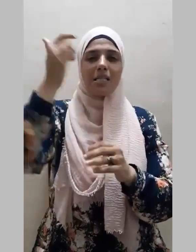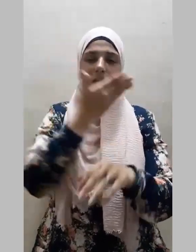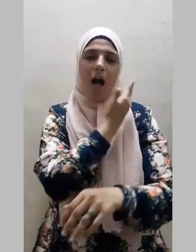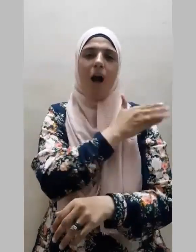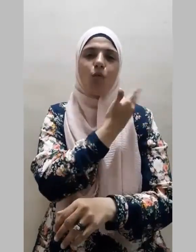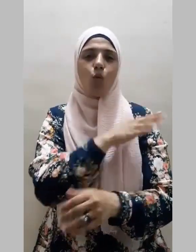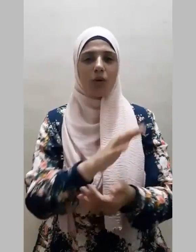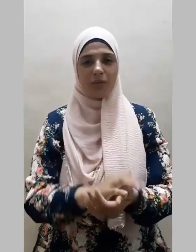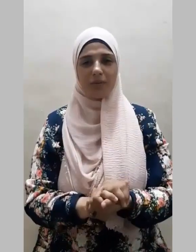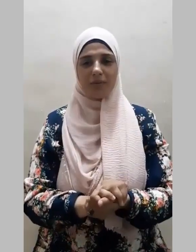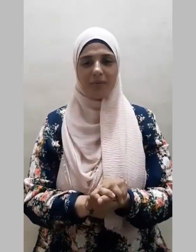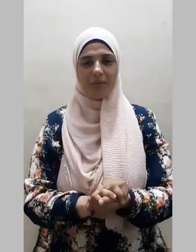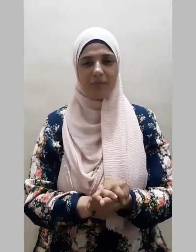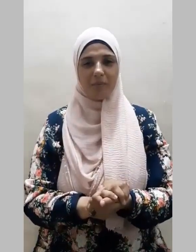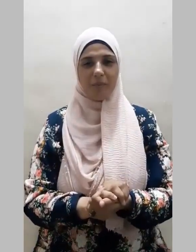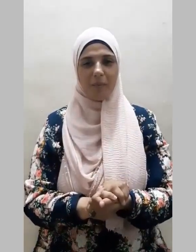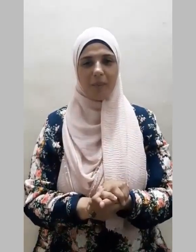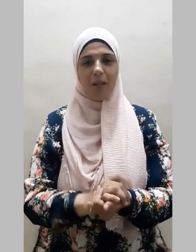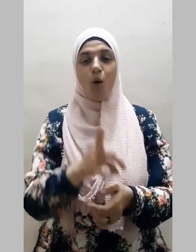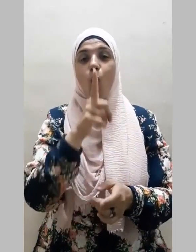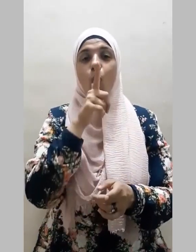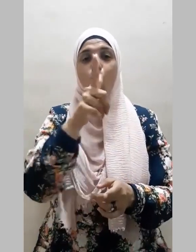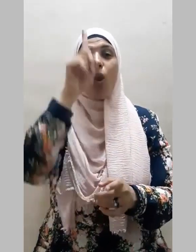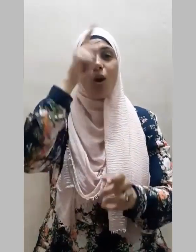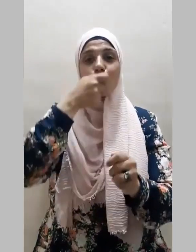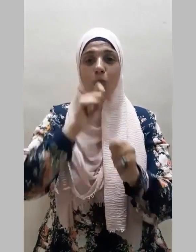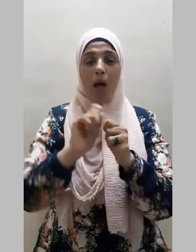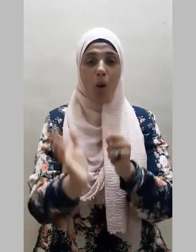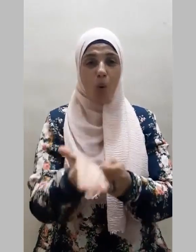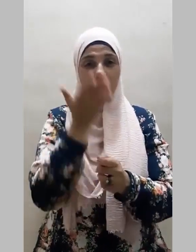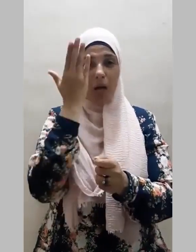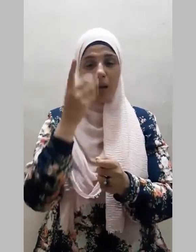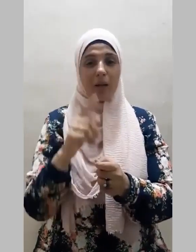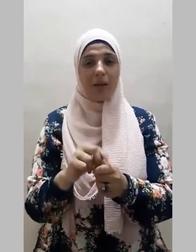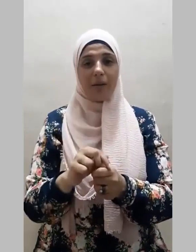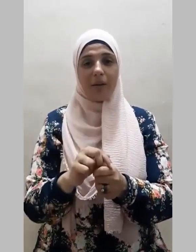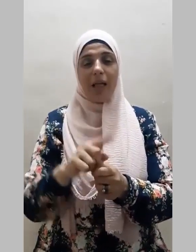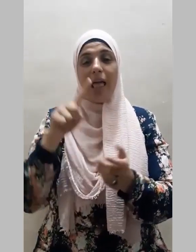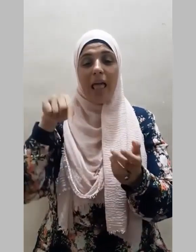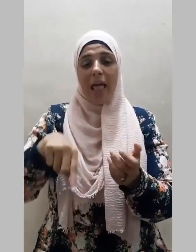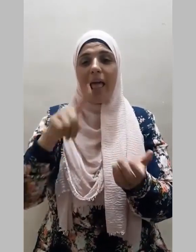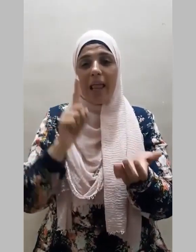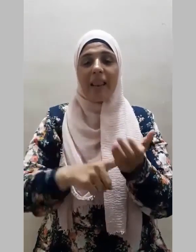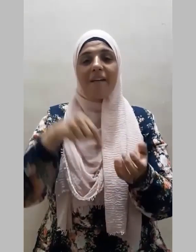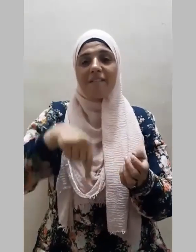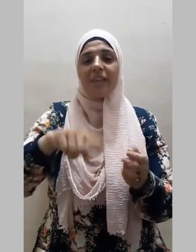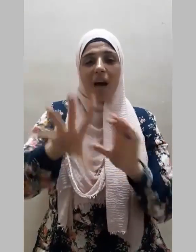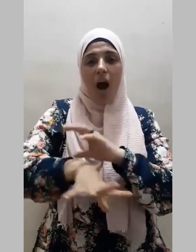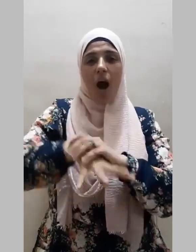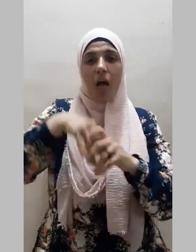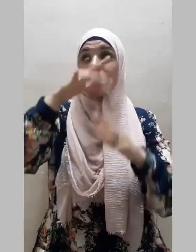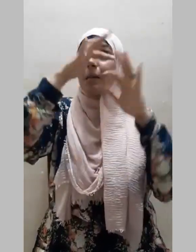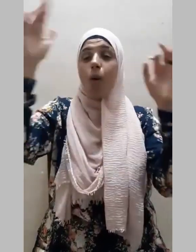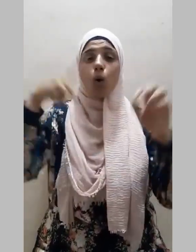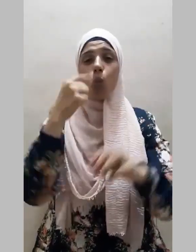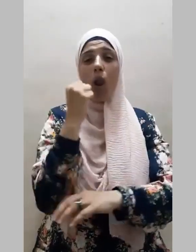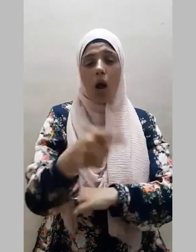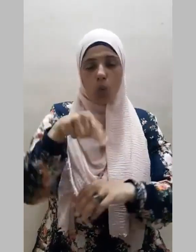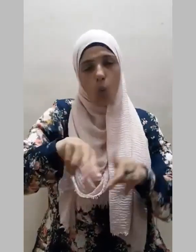ويقول سبحانه إن في خلق السماوات والأرض واختلاف الليل